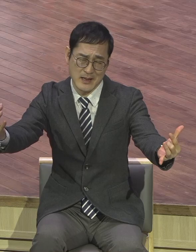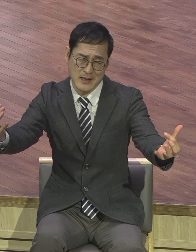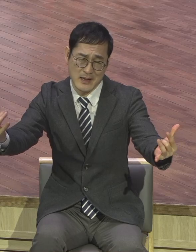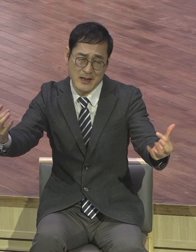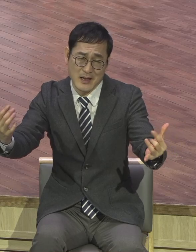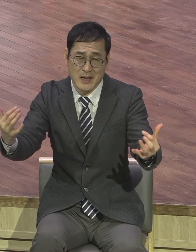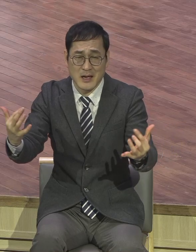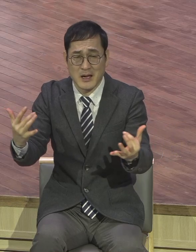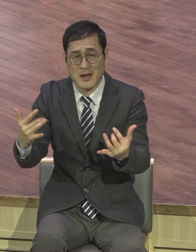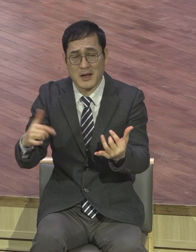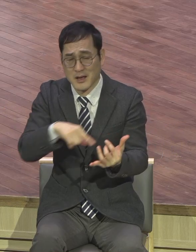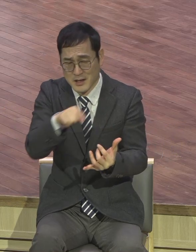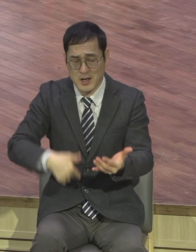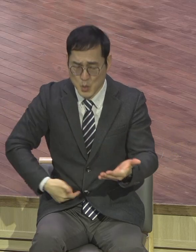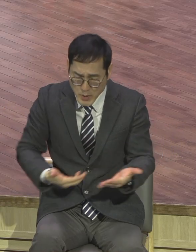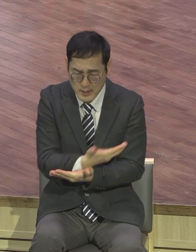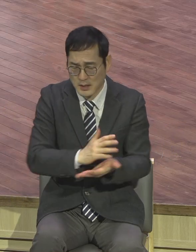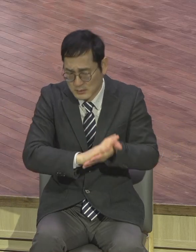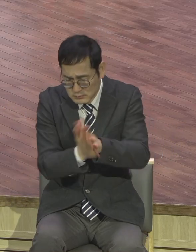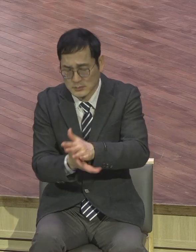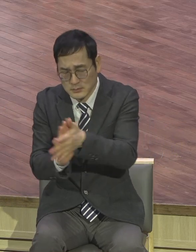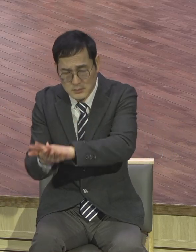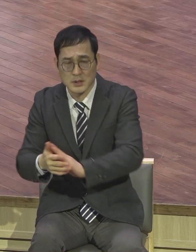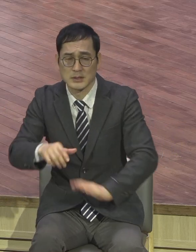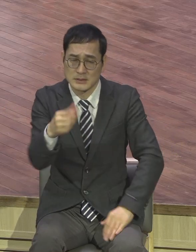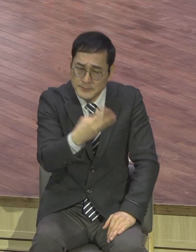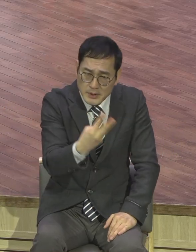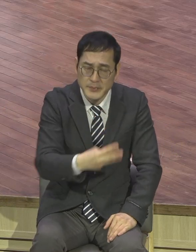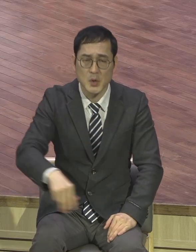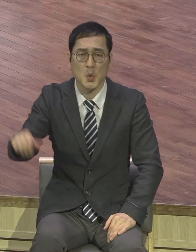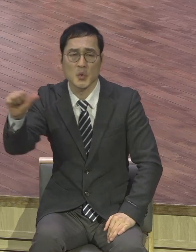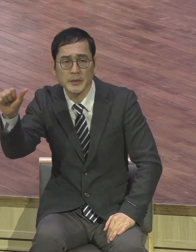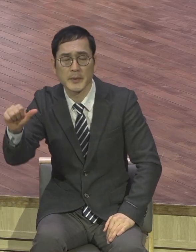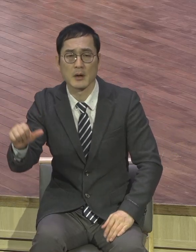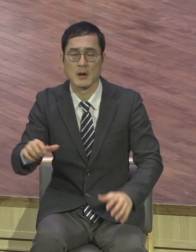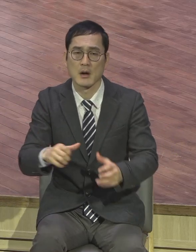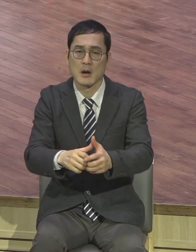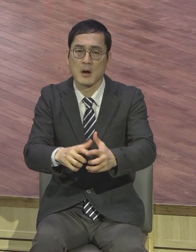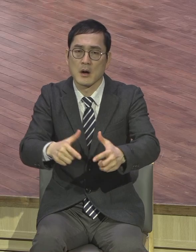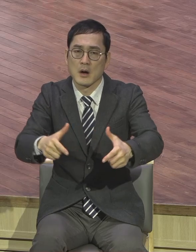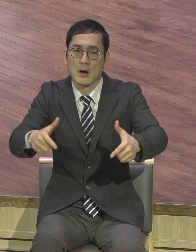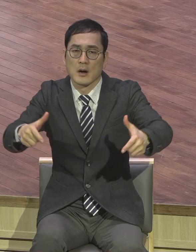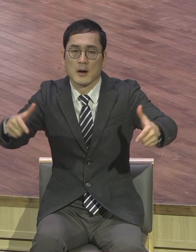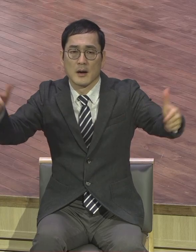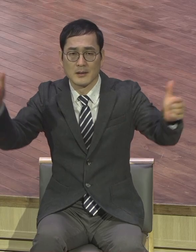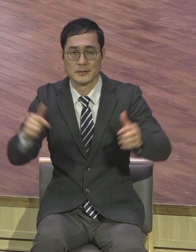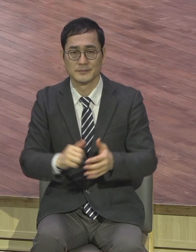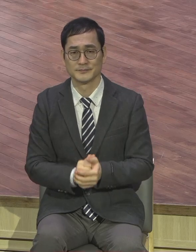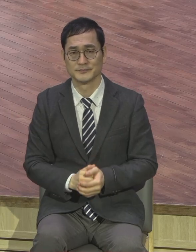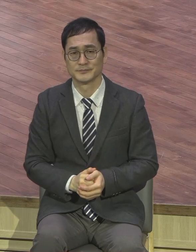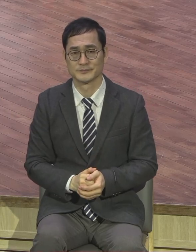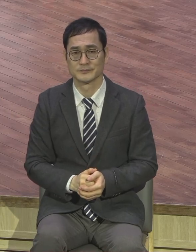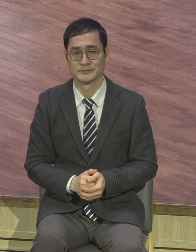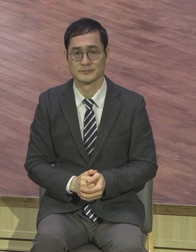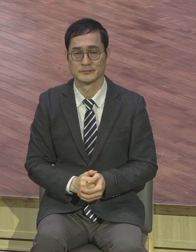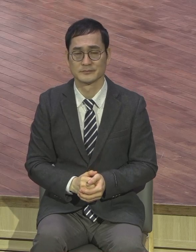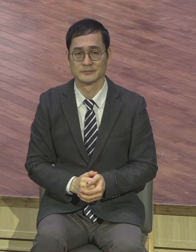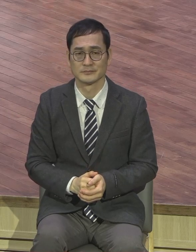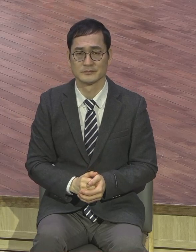예수를 믿는 역사에 나왔어요. 한마디로 죽게 돌아오는 수가 기약 급수적으로 늘어났어요. 4등기 6장 7재를